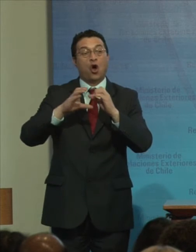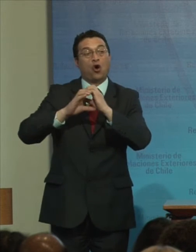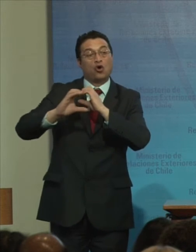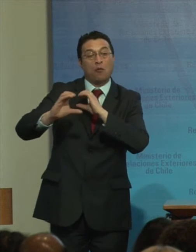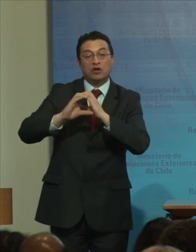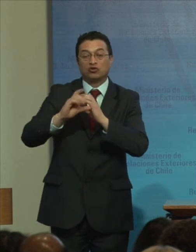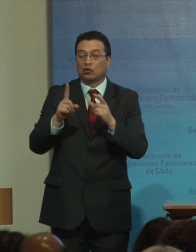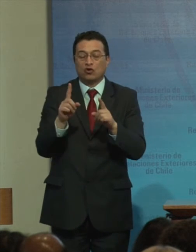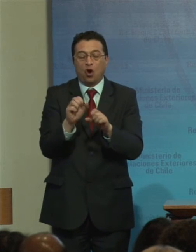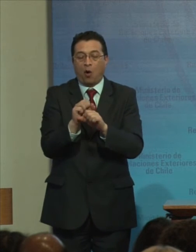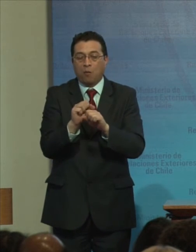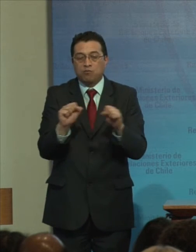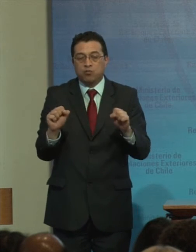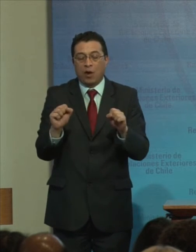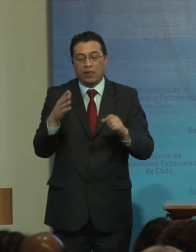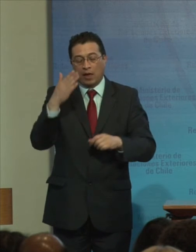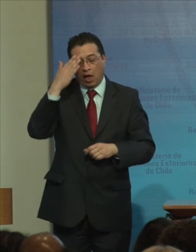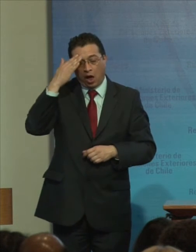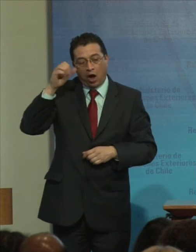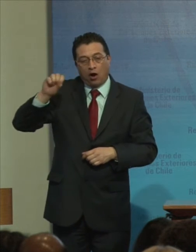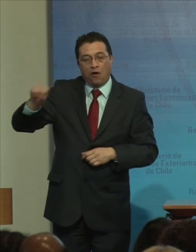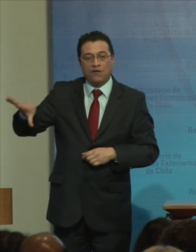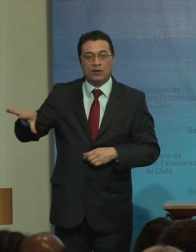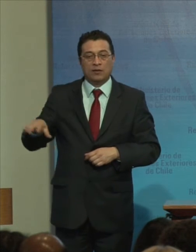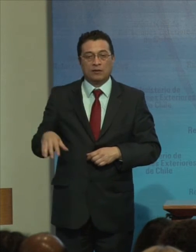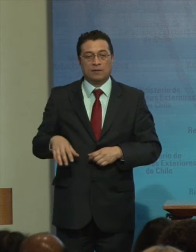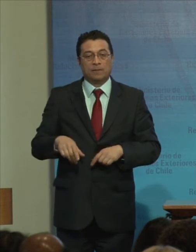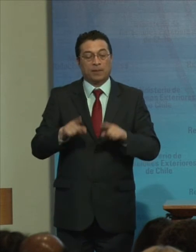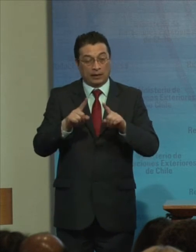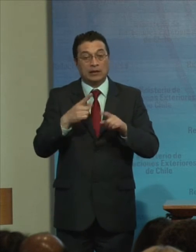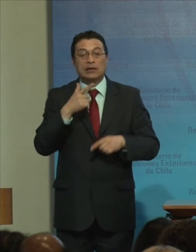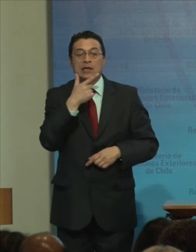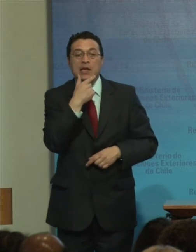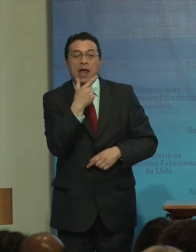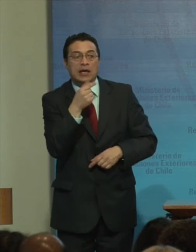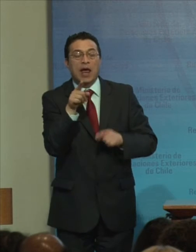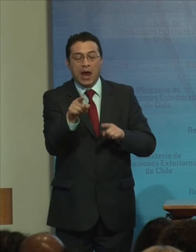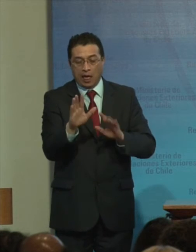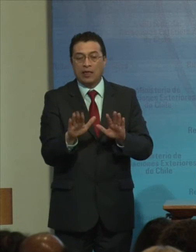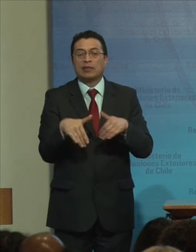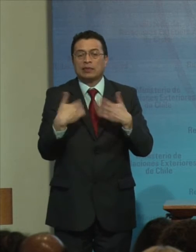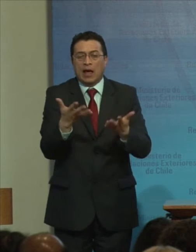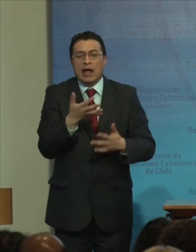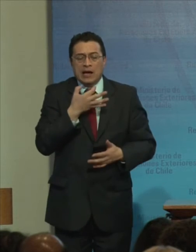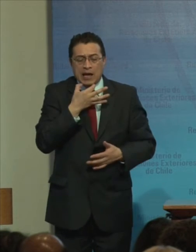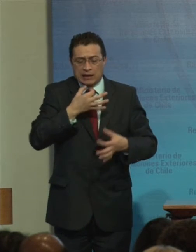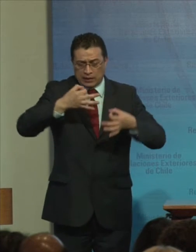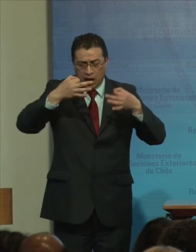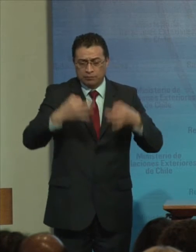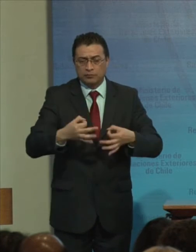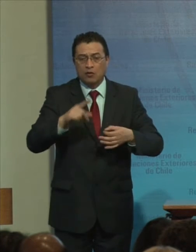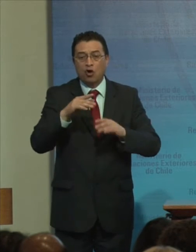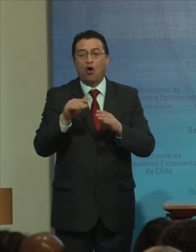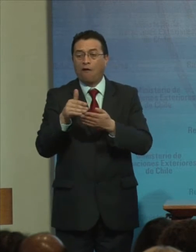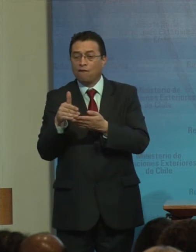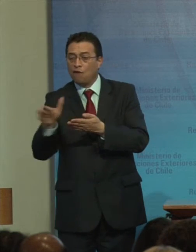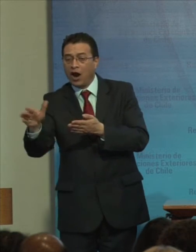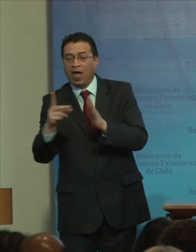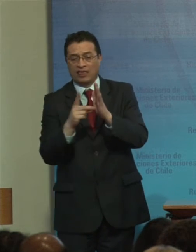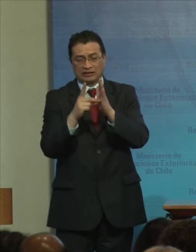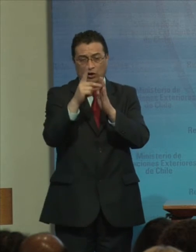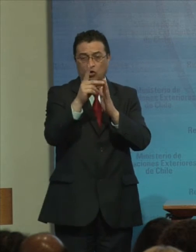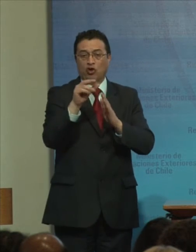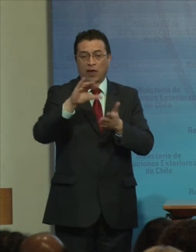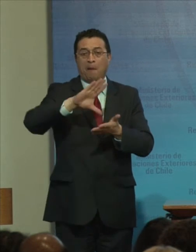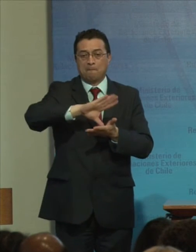No puede dejarse Al margen Si lo que se quiere Es garantizar Que nadie Se quede fuera Del desarrollo Del